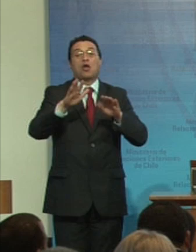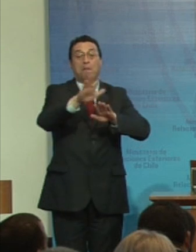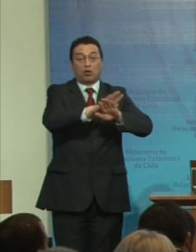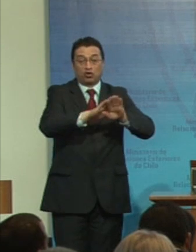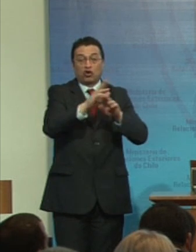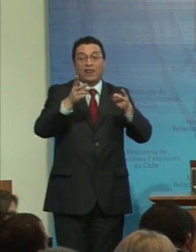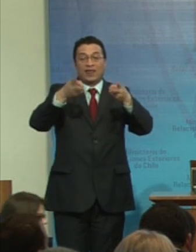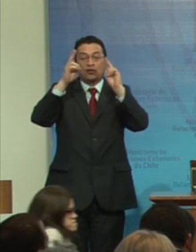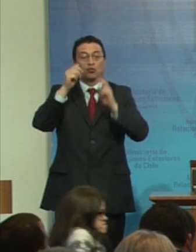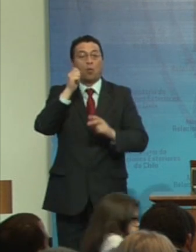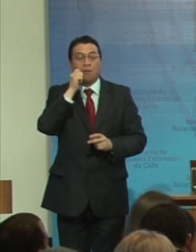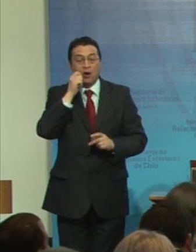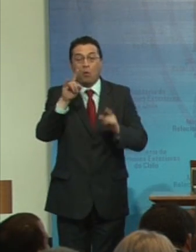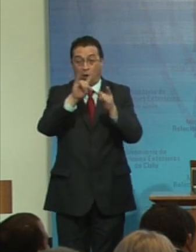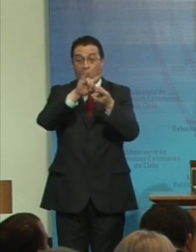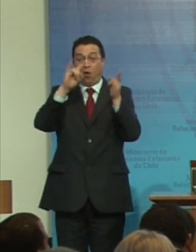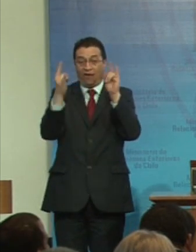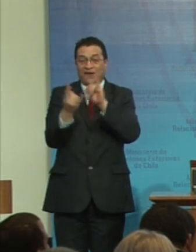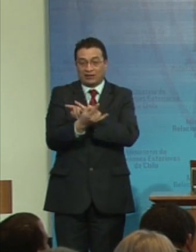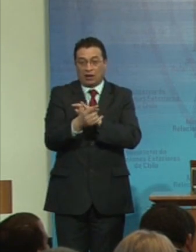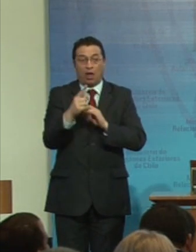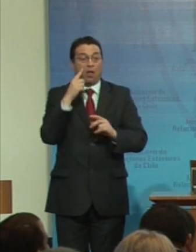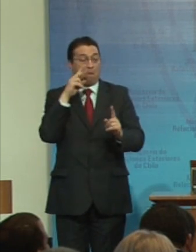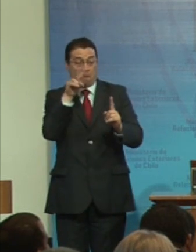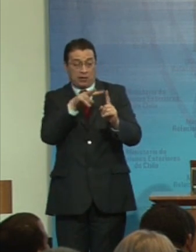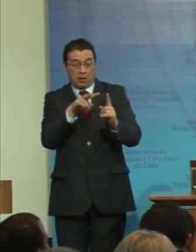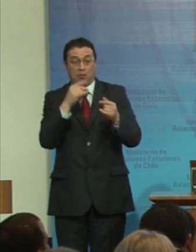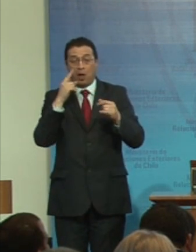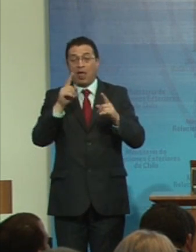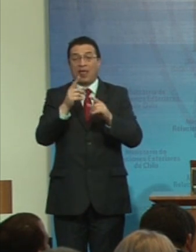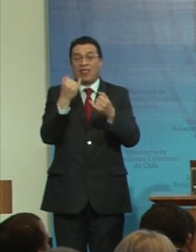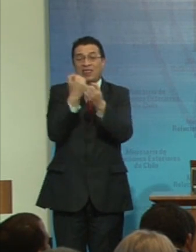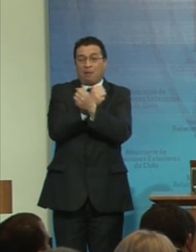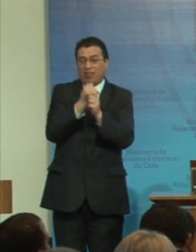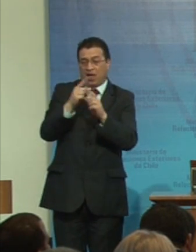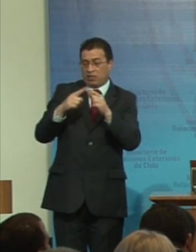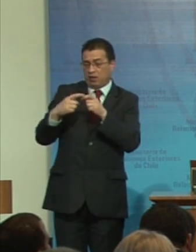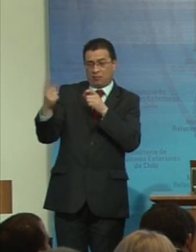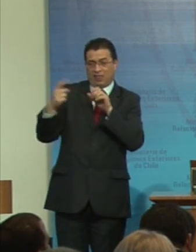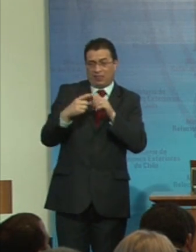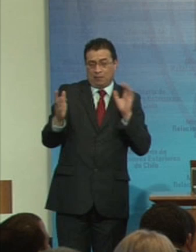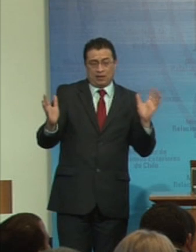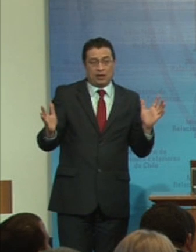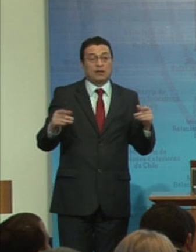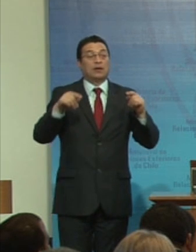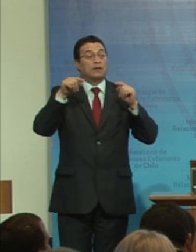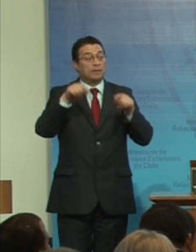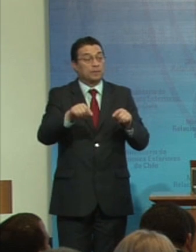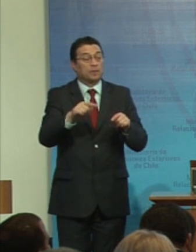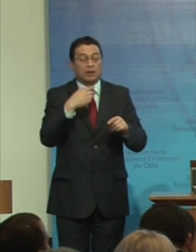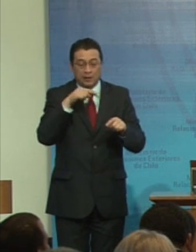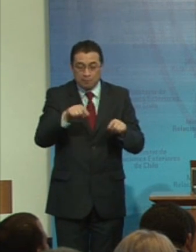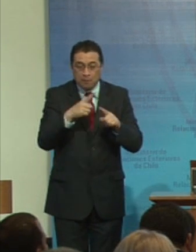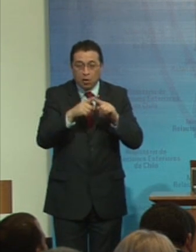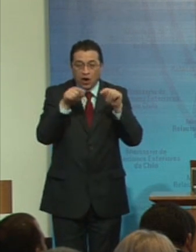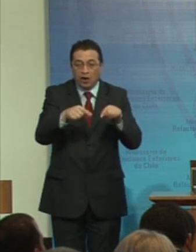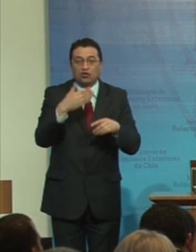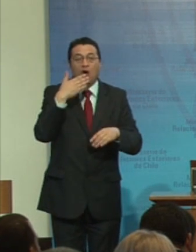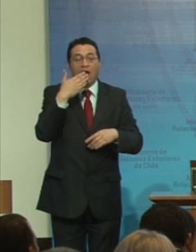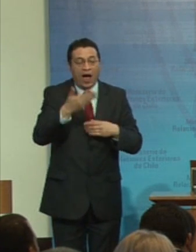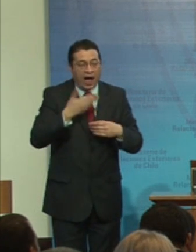los derechos humanos que son universales indivisibles interdependientes entonces por eso hablo de esta